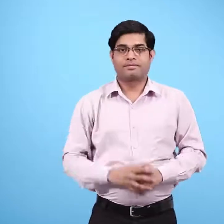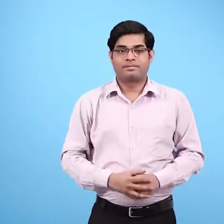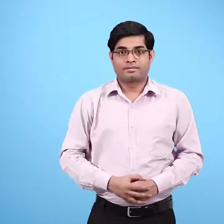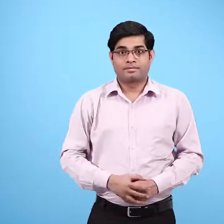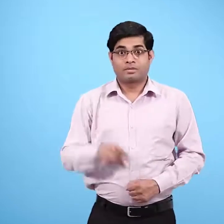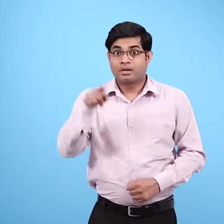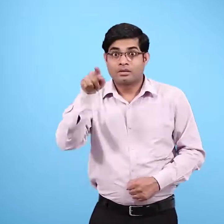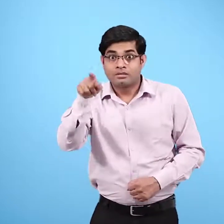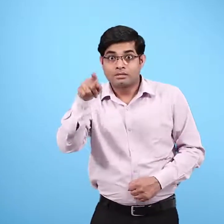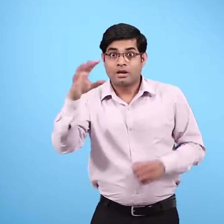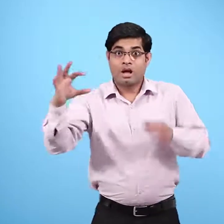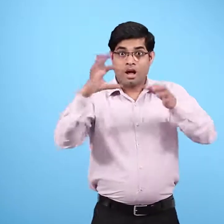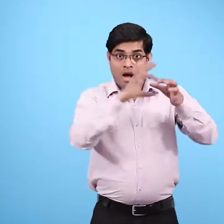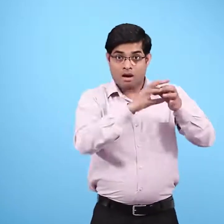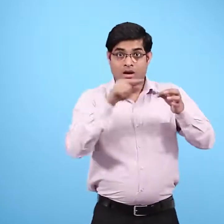और कक्षा में चड़्चा करो